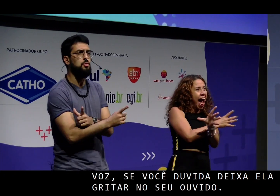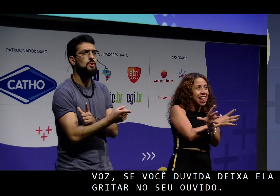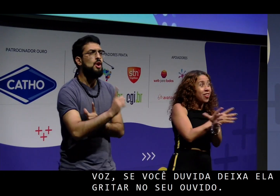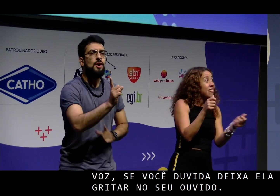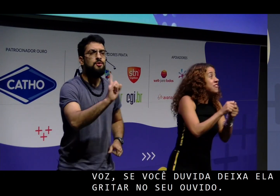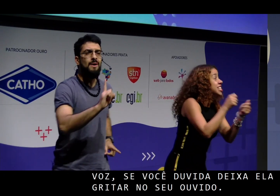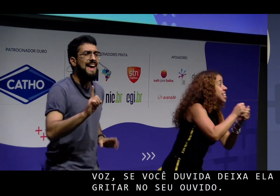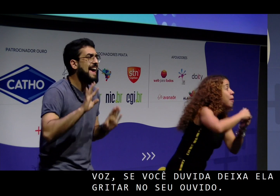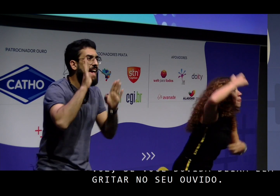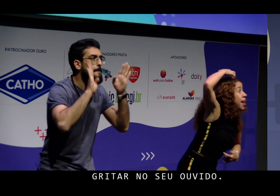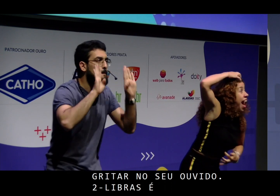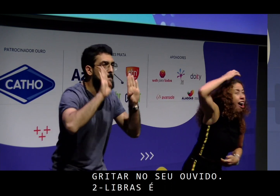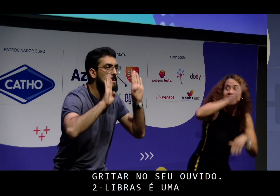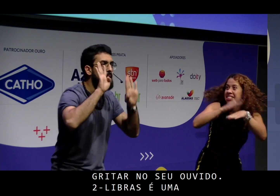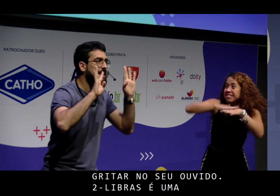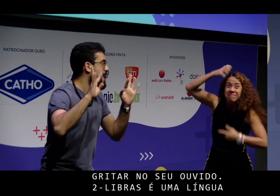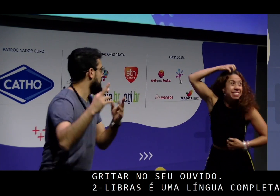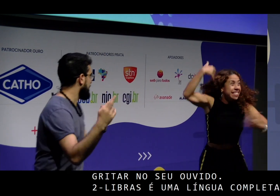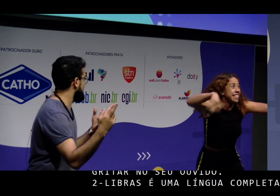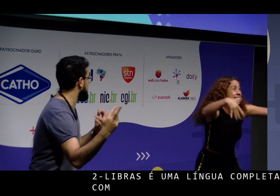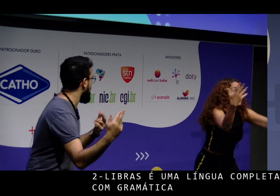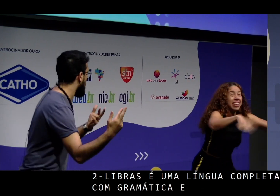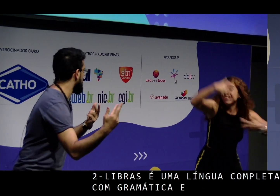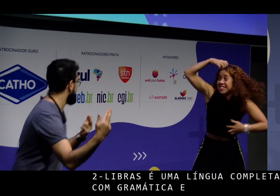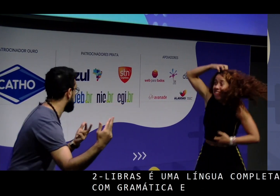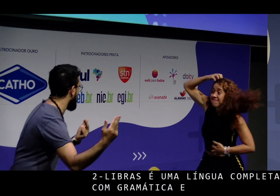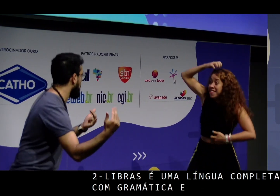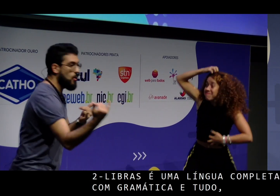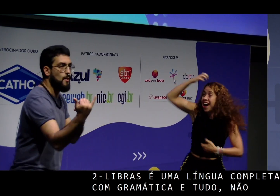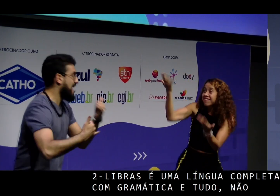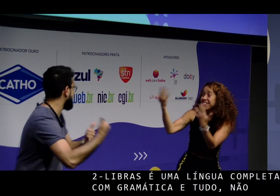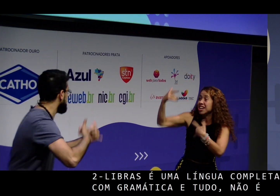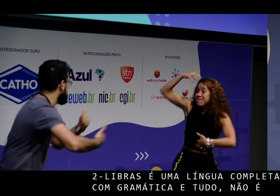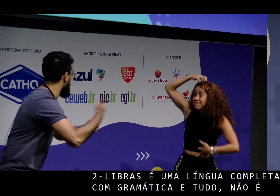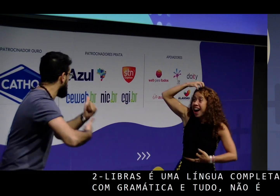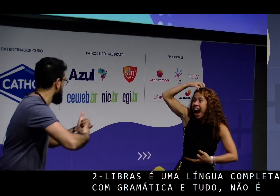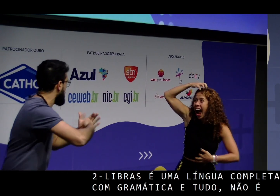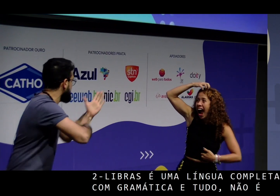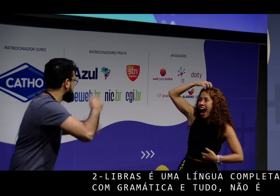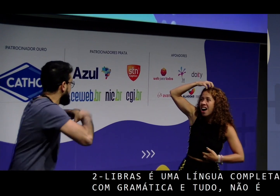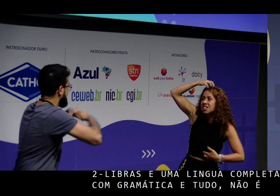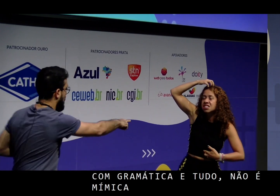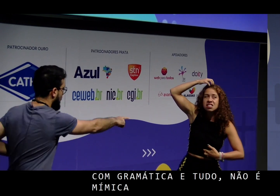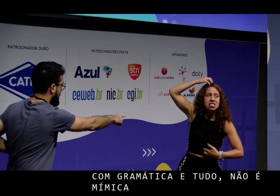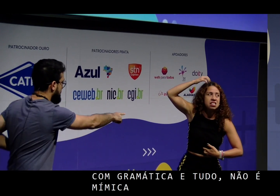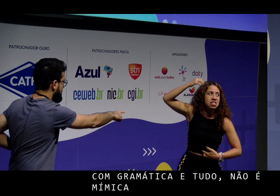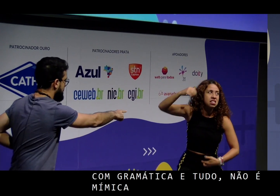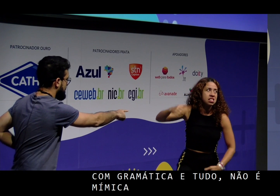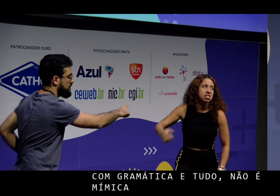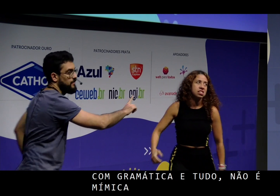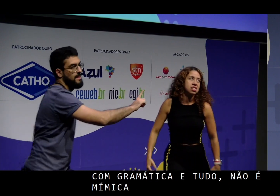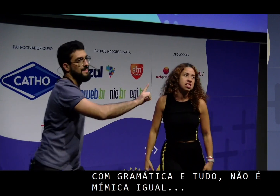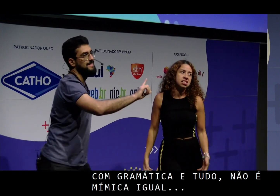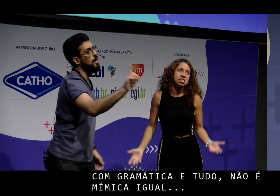Não é mímica, igual aquele jogo, imagem e ação. Não.